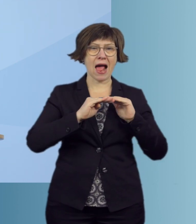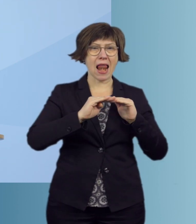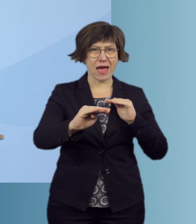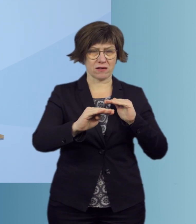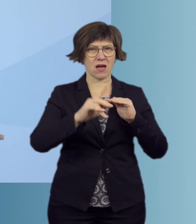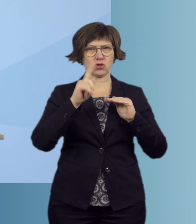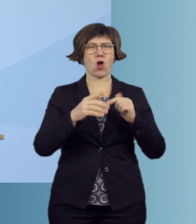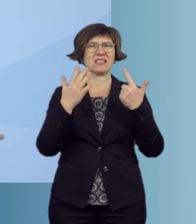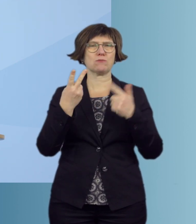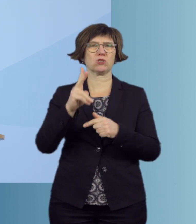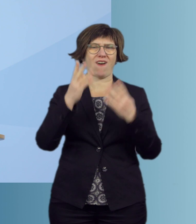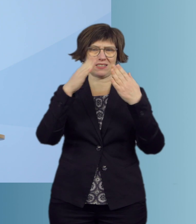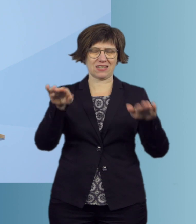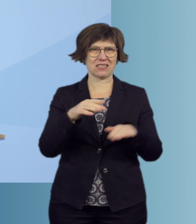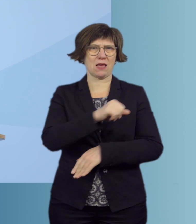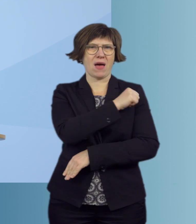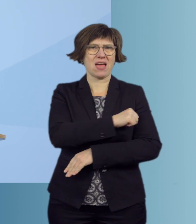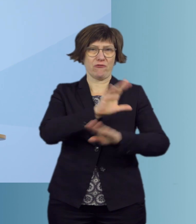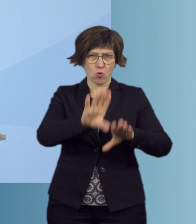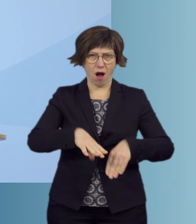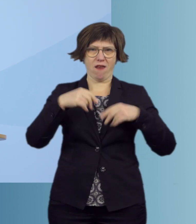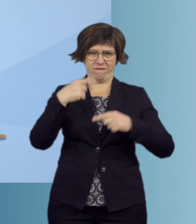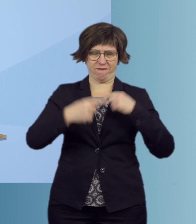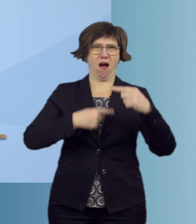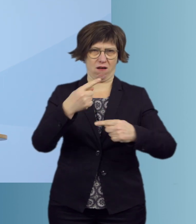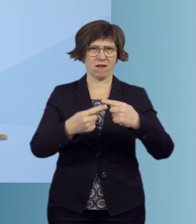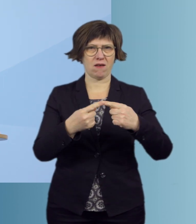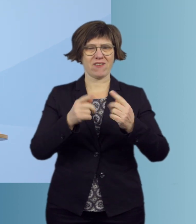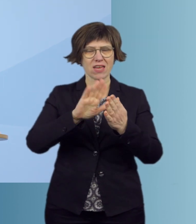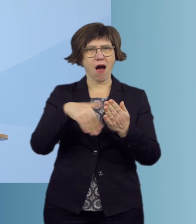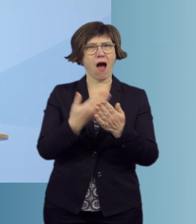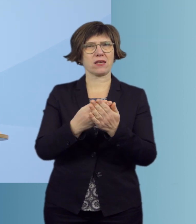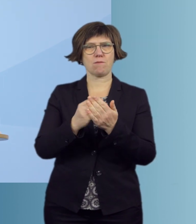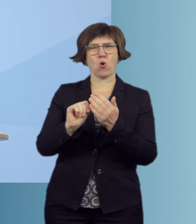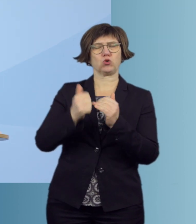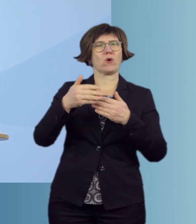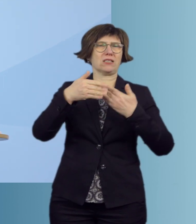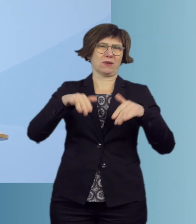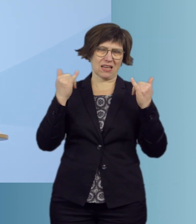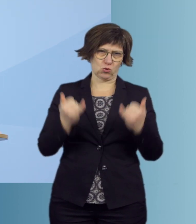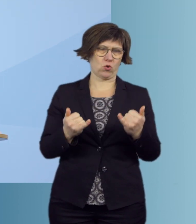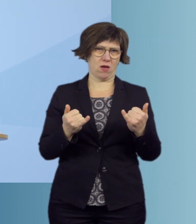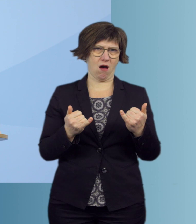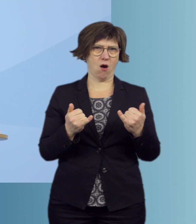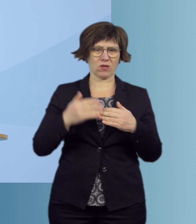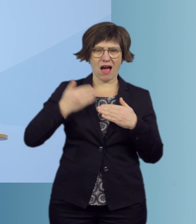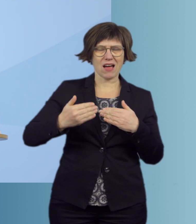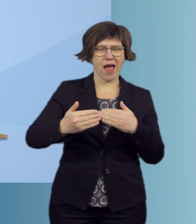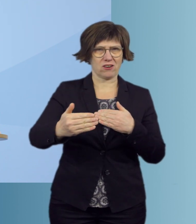voraussichtlich 27. Dezember mit den Impfungen beginnen, ist das Angebot zuerst begrenzt und die Reihenfolge